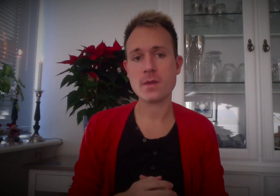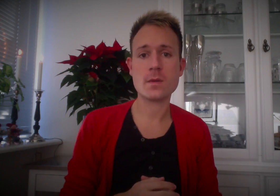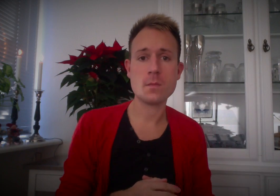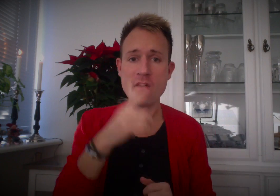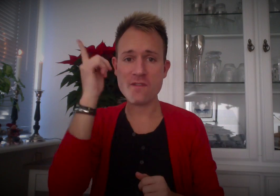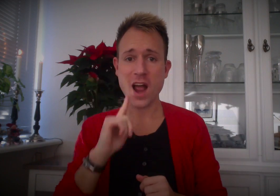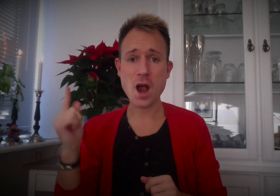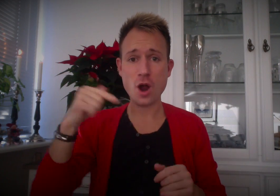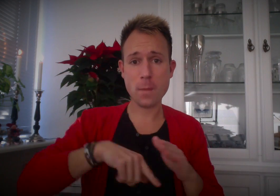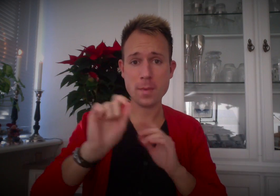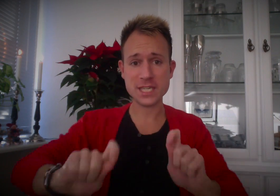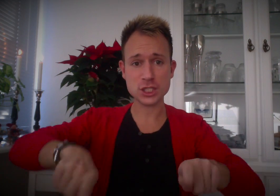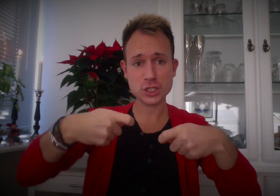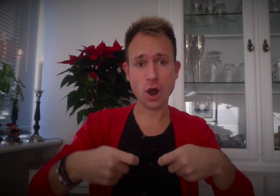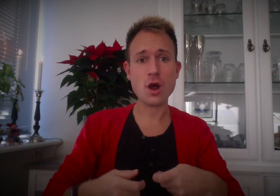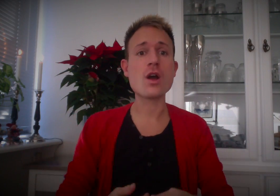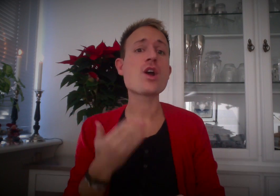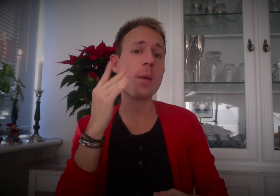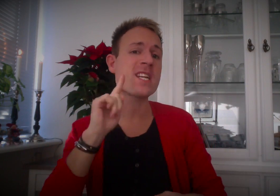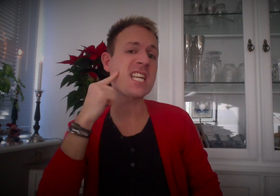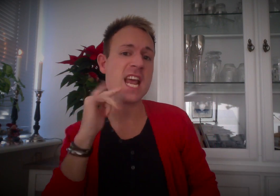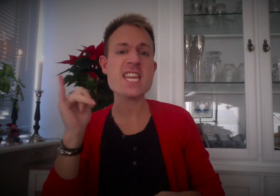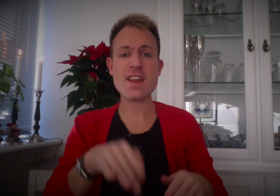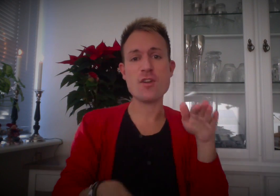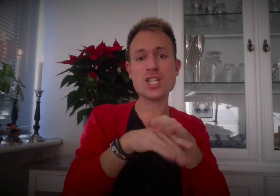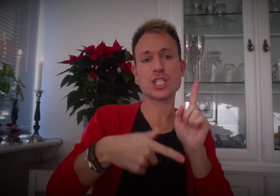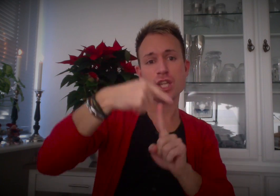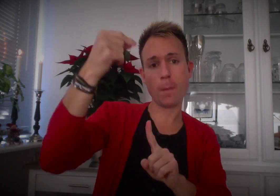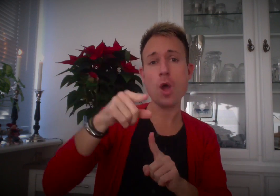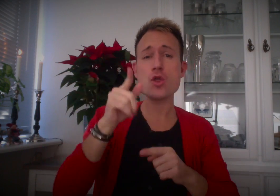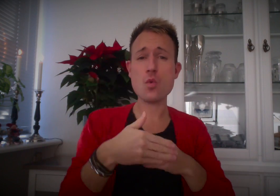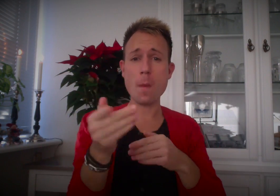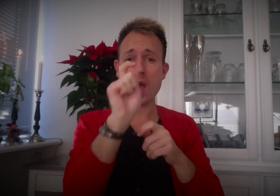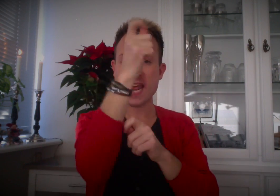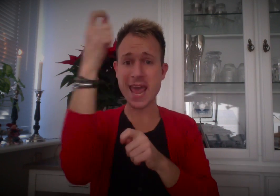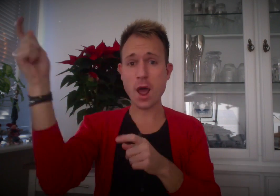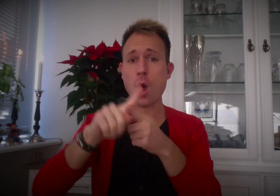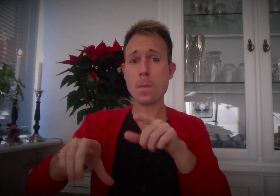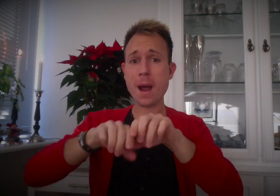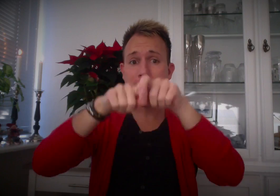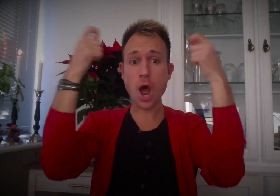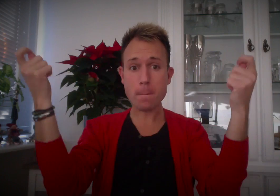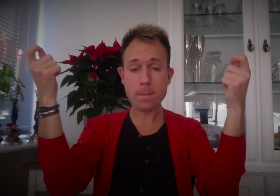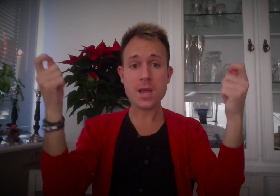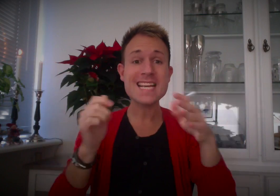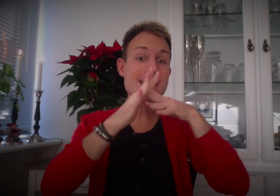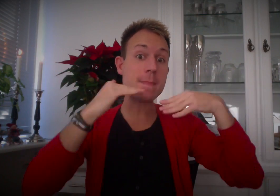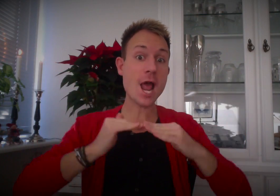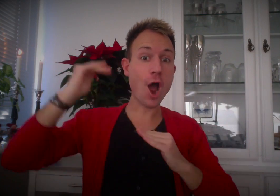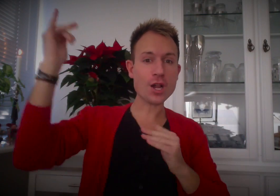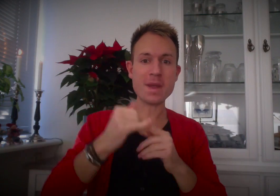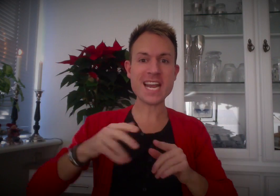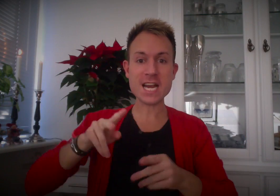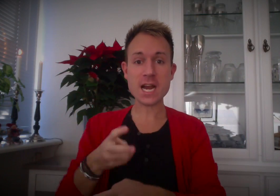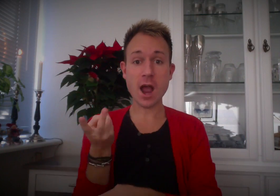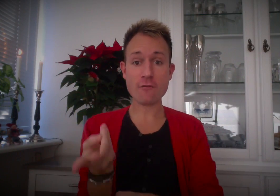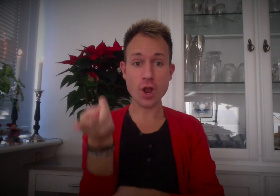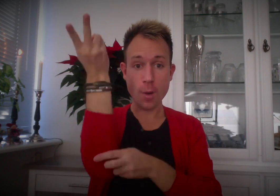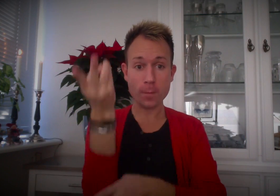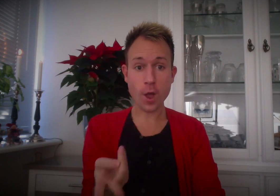Mor og fra kommer ind til den sorg Godt med slik, jeg den fyldste top Du åbner kalenderen, du pakker den op Smilnet er højt som et gaffelt truk Se på